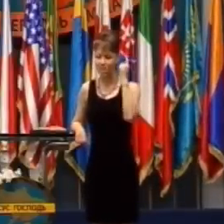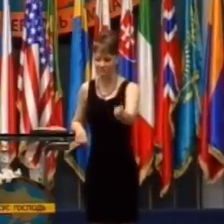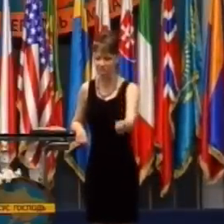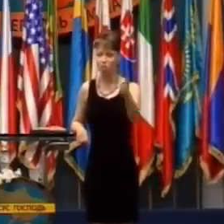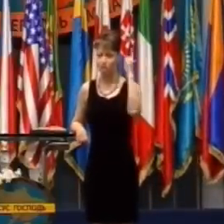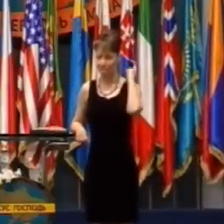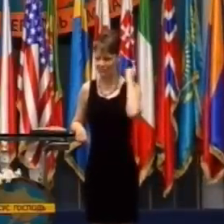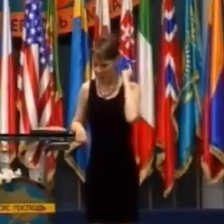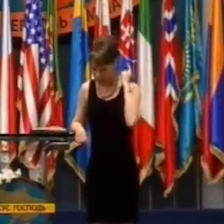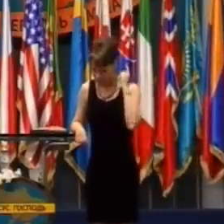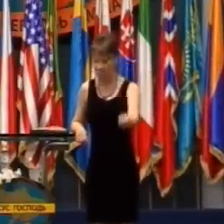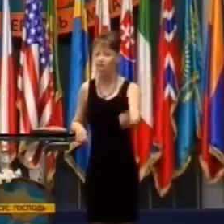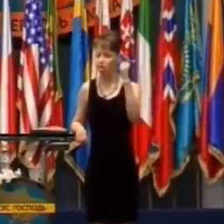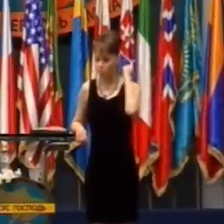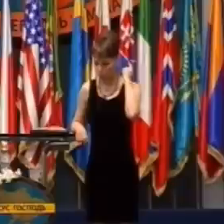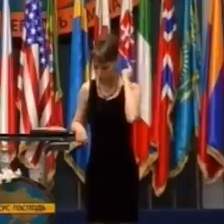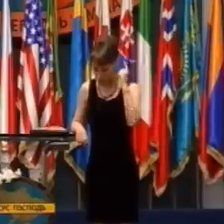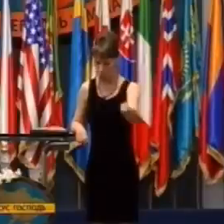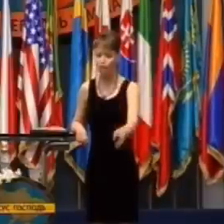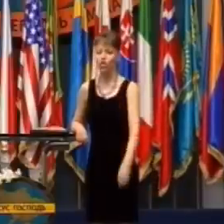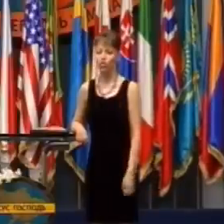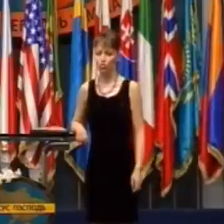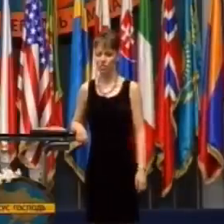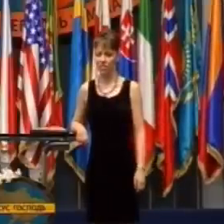sa nedotkneš toho, čo patrí nám.